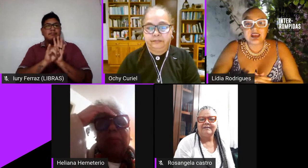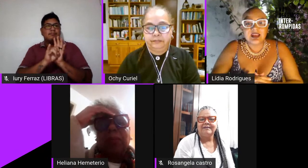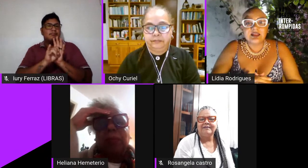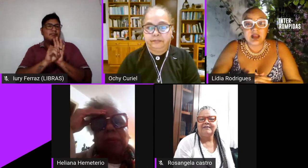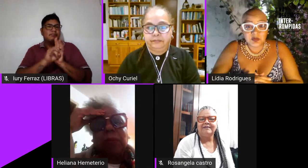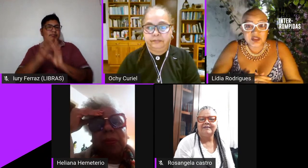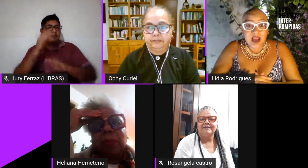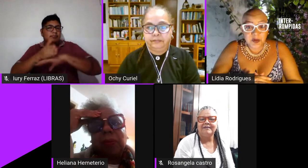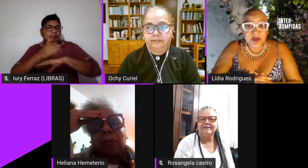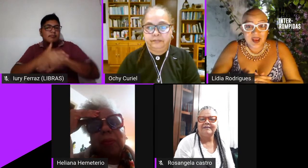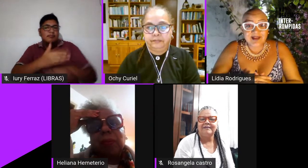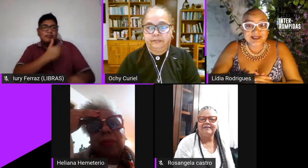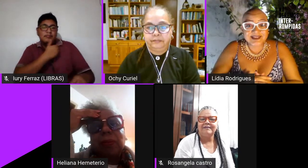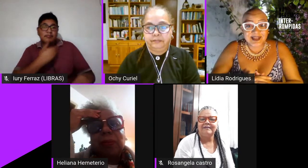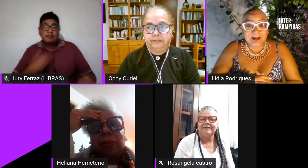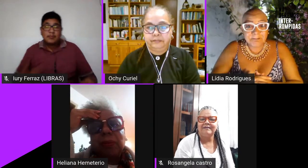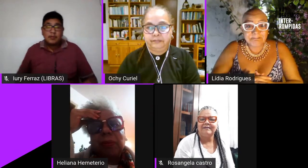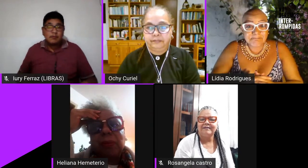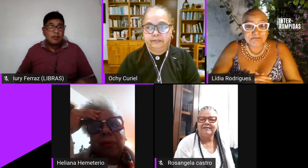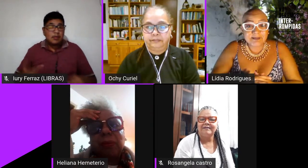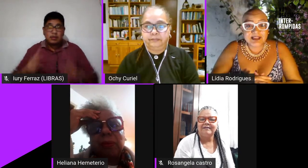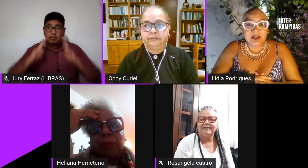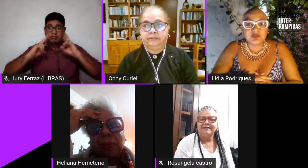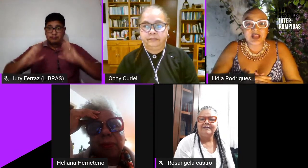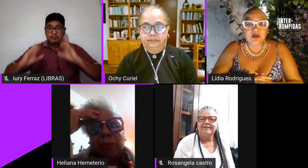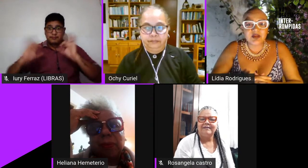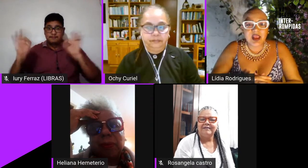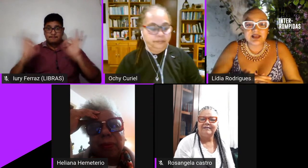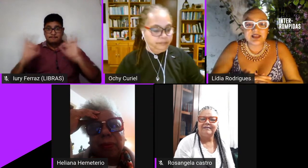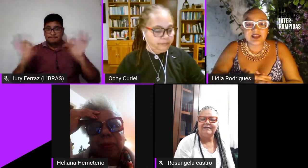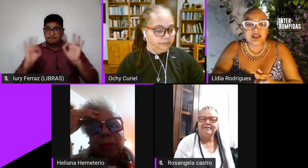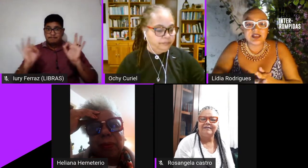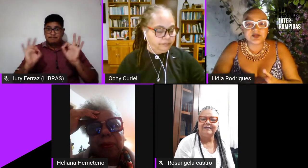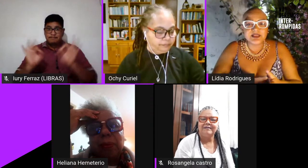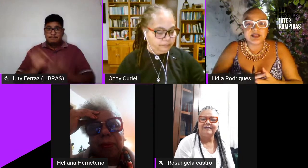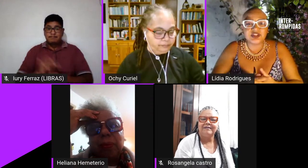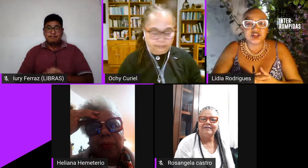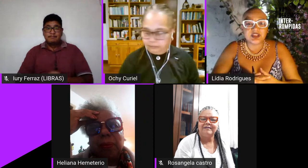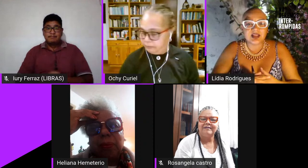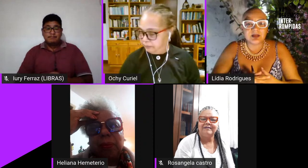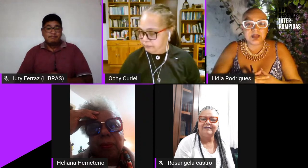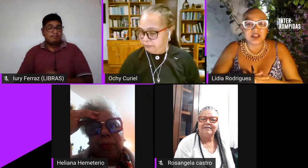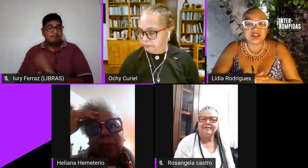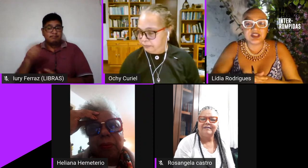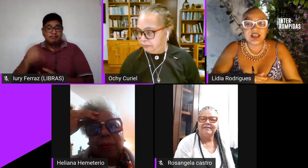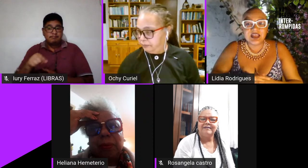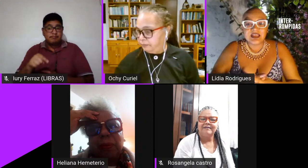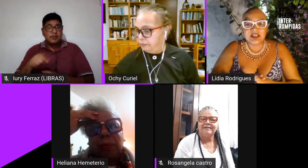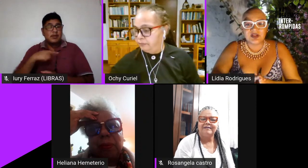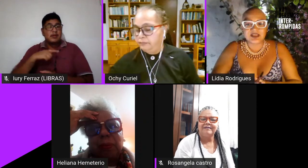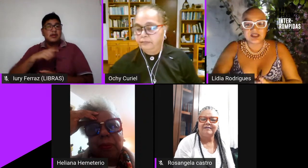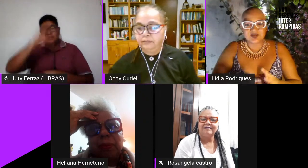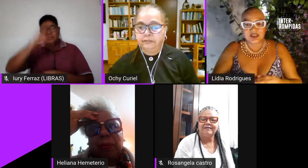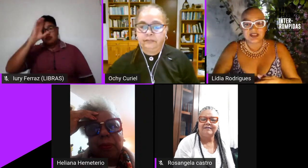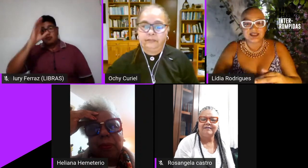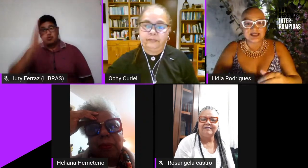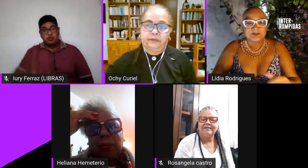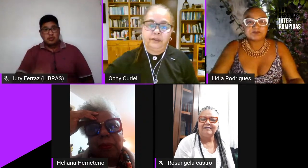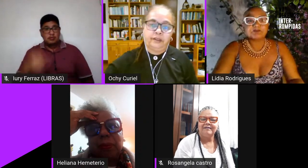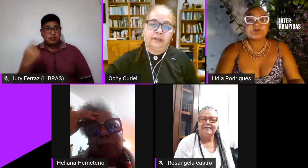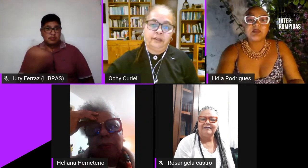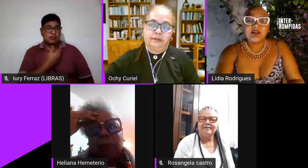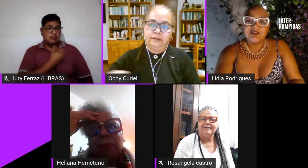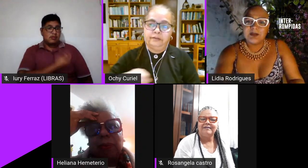que no nos reconhece que no nos reconhece que eso incide directamente en nuestras